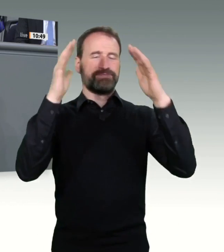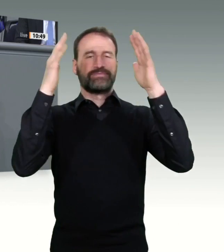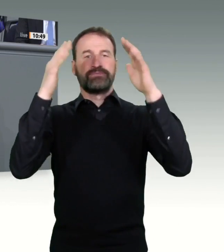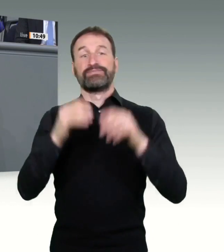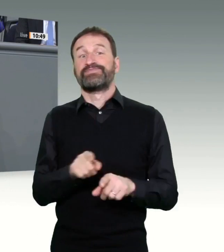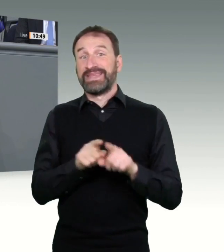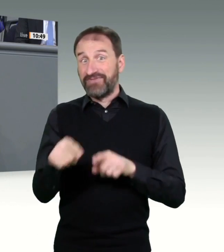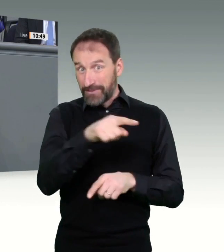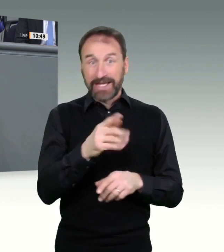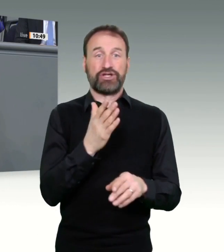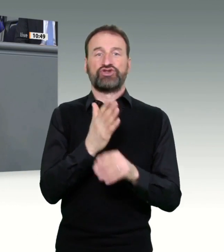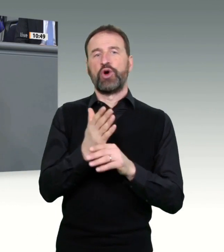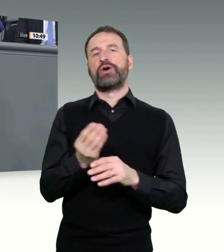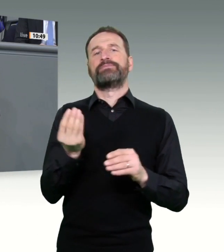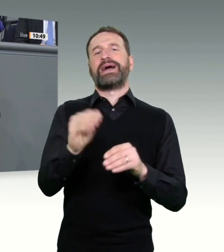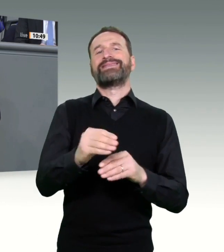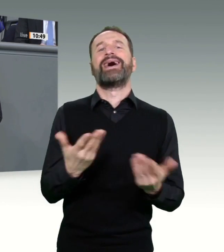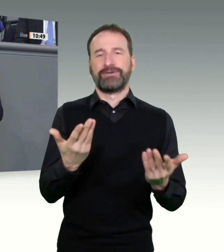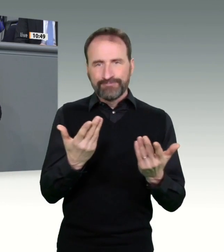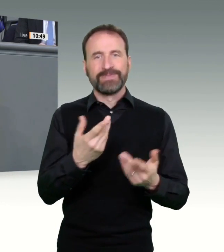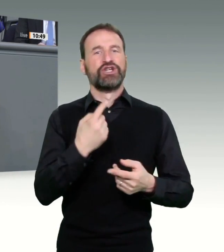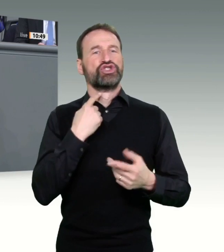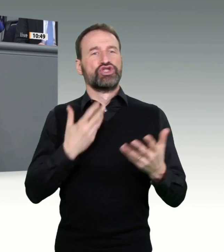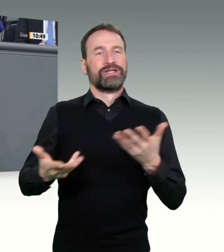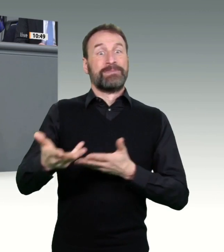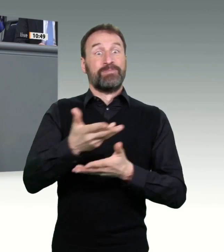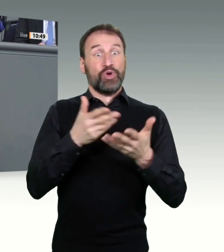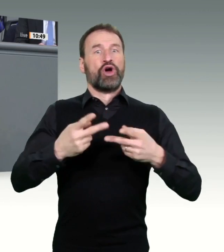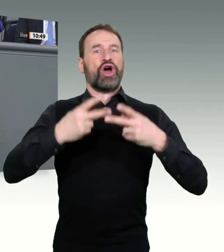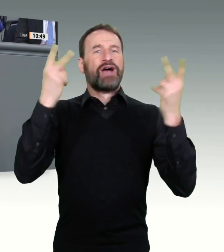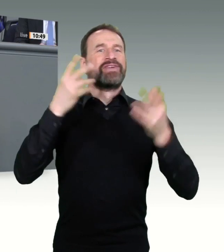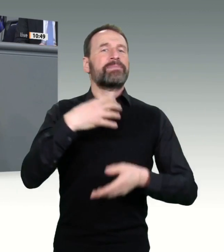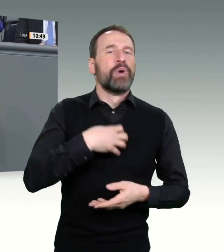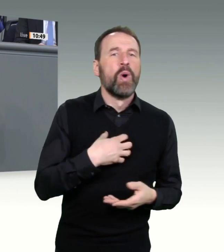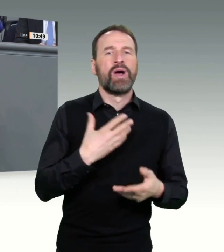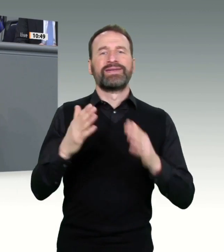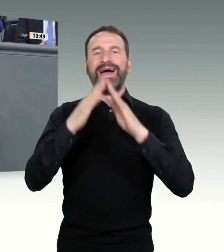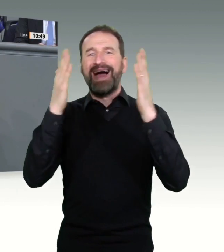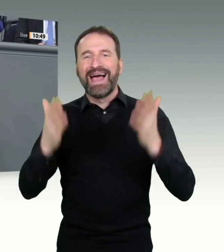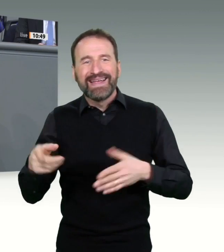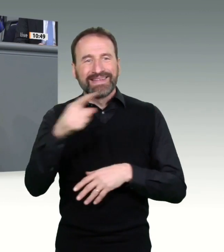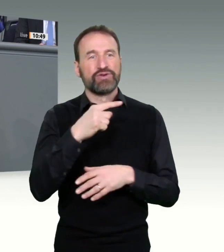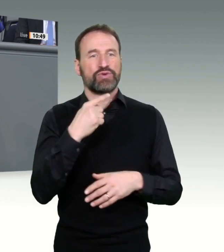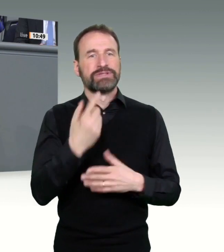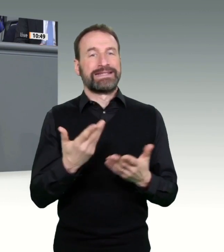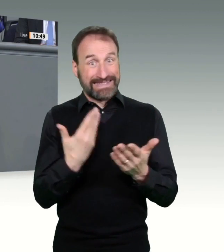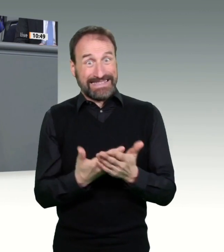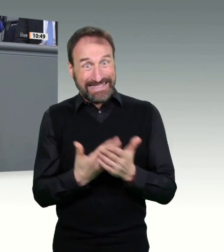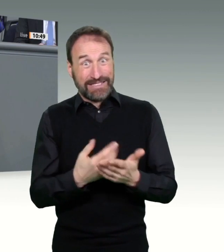deutlich bei der Impfstoffbestellung und bei der Impfstoffverteilung. Aber diese Probleme lassen sich nicht mit Digitalisierung allein